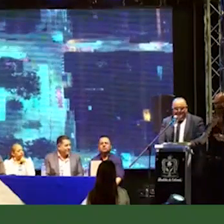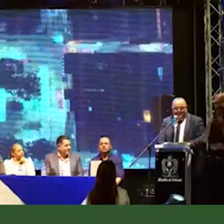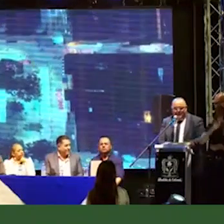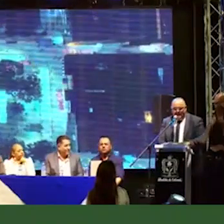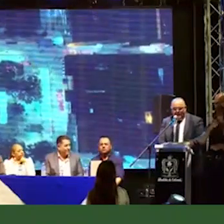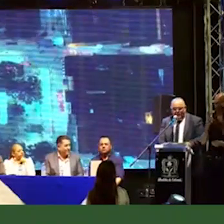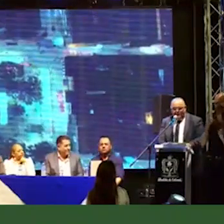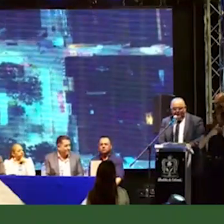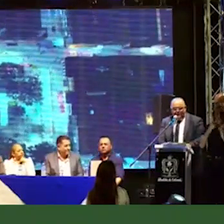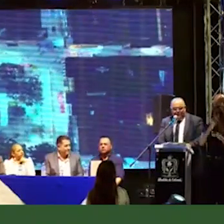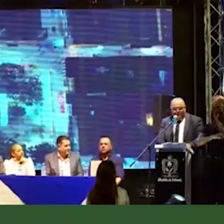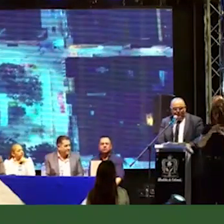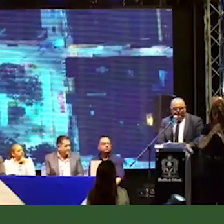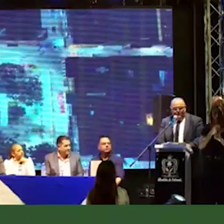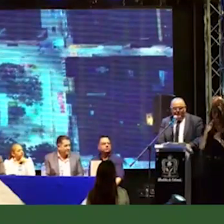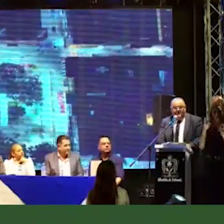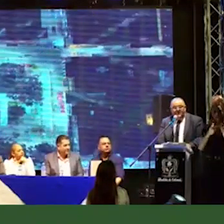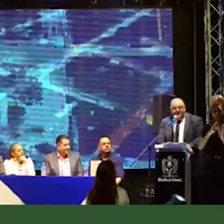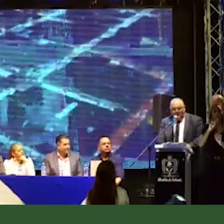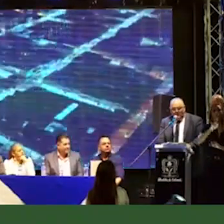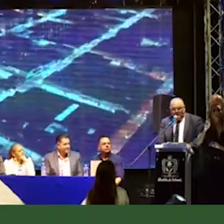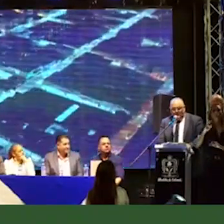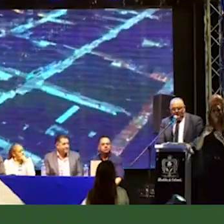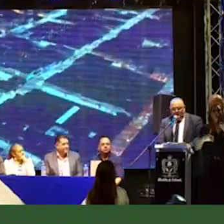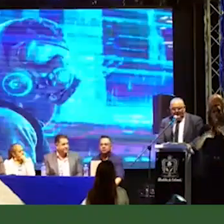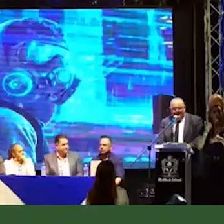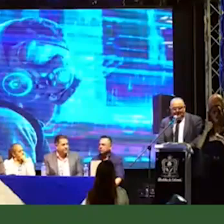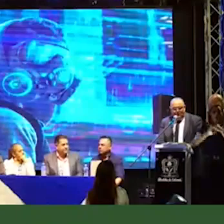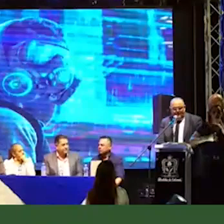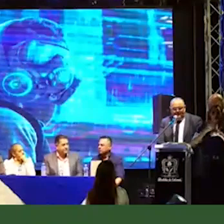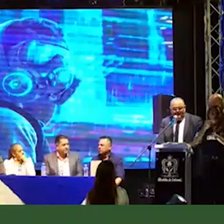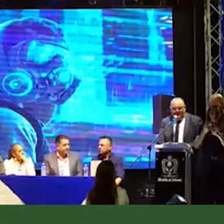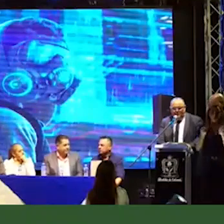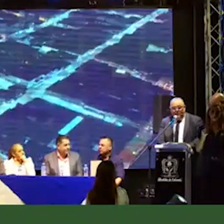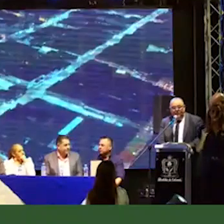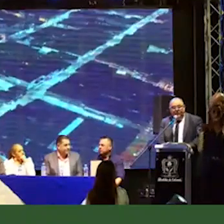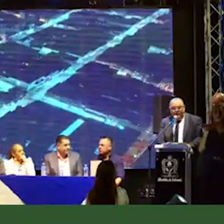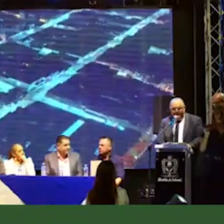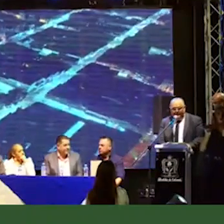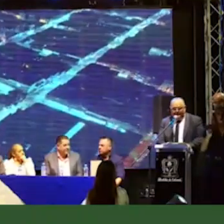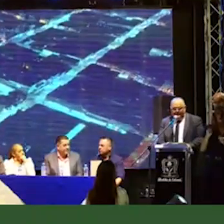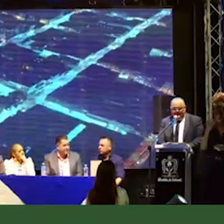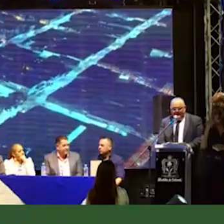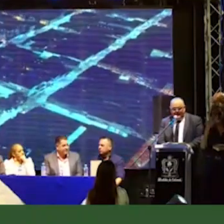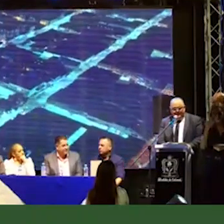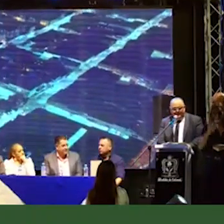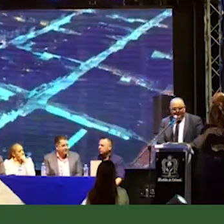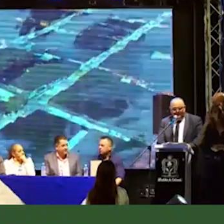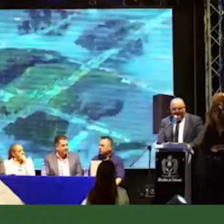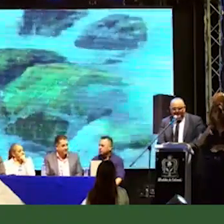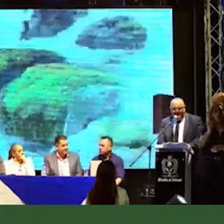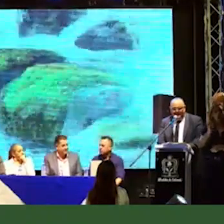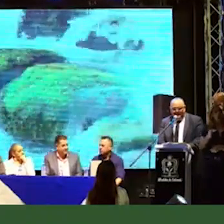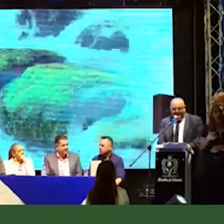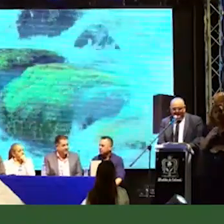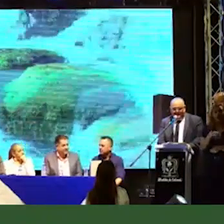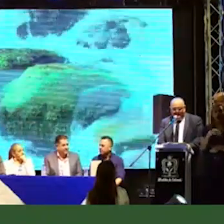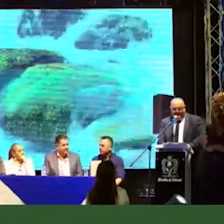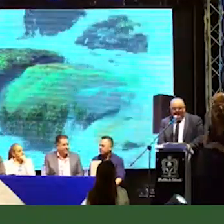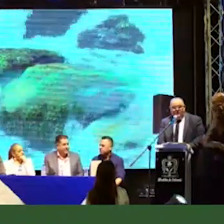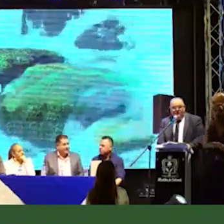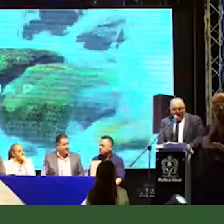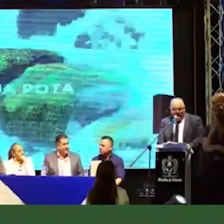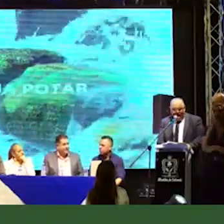firme el camino a la retoma de los servicios públicos, constituyendo entre el secuestre nombrado por el juez, a petición de la Fiscalía,